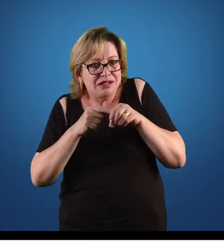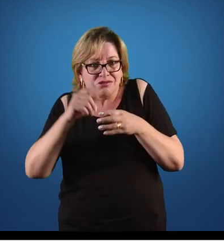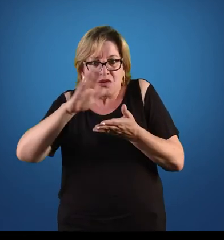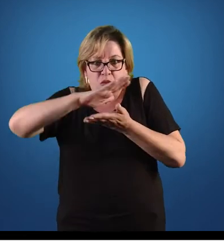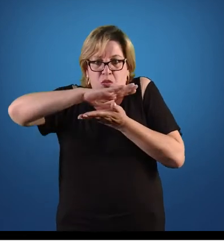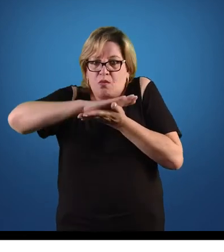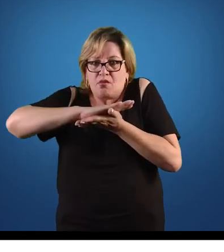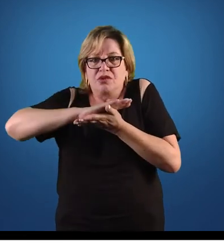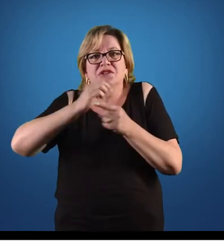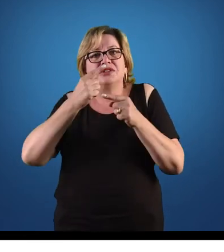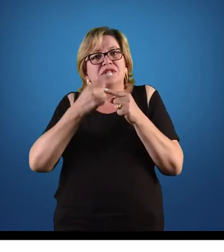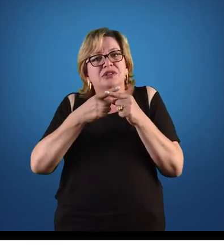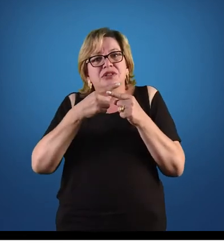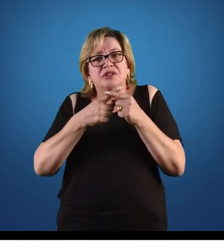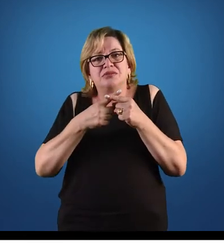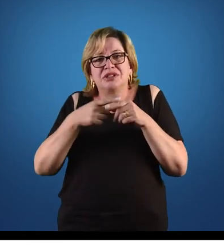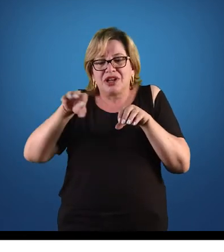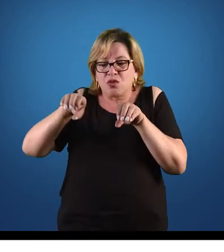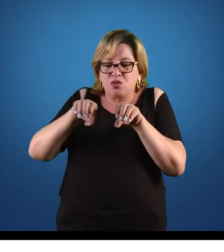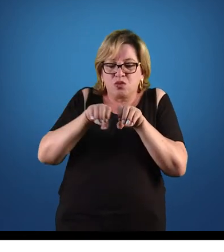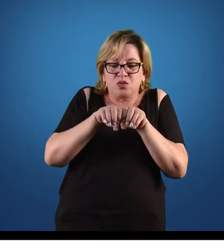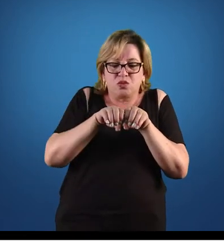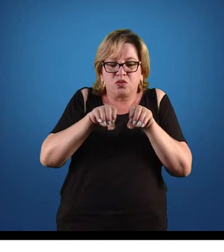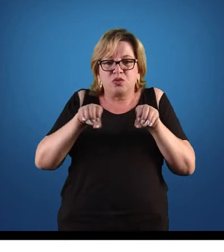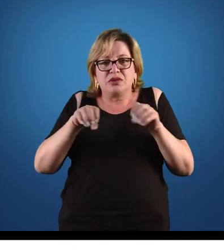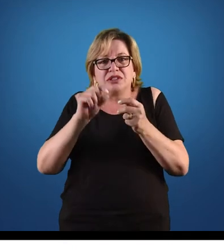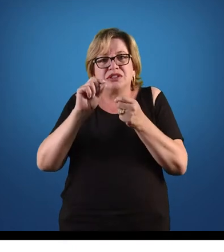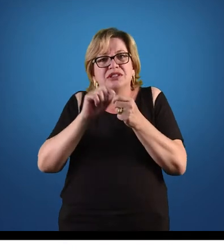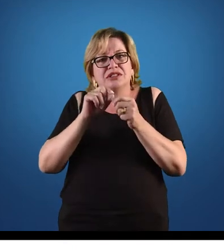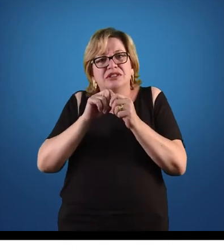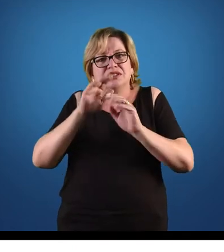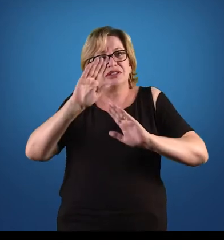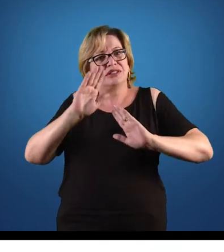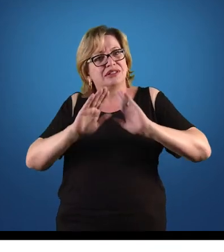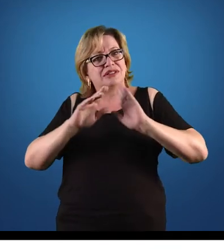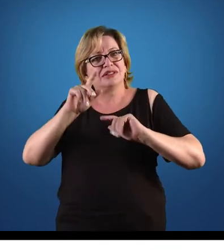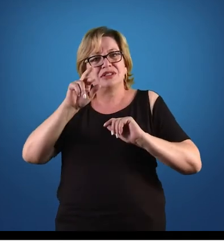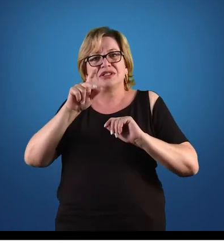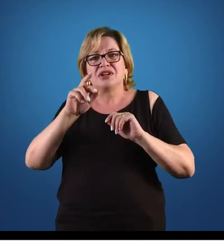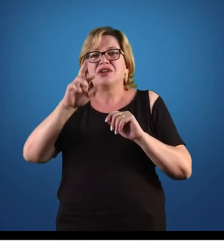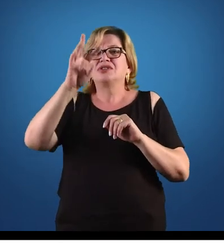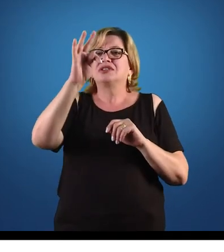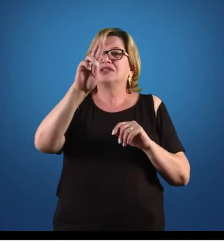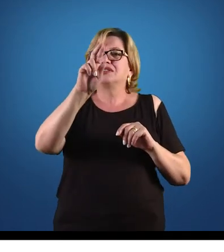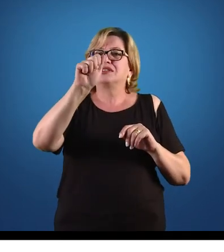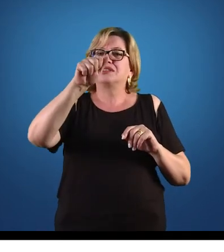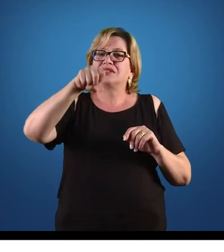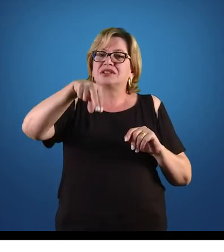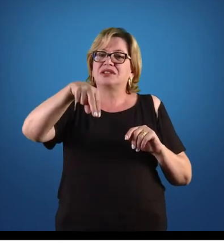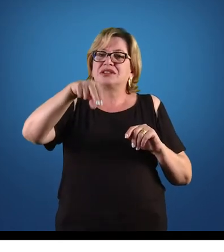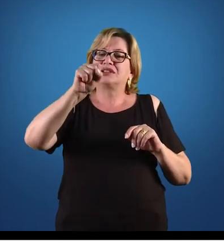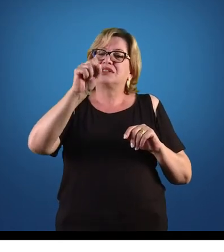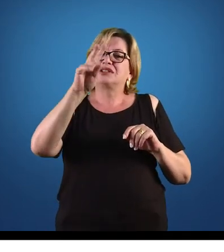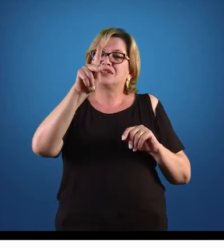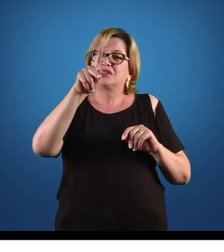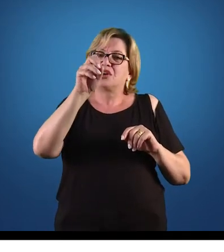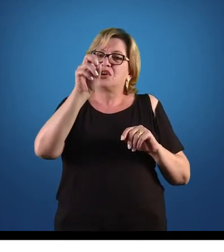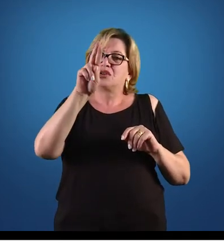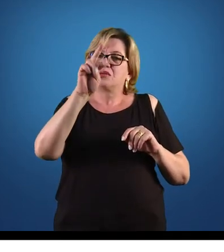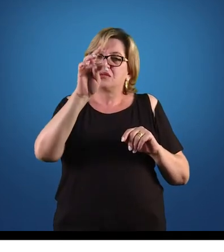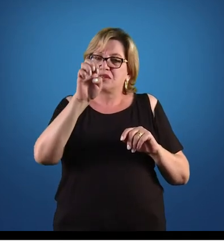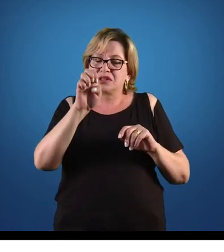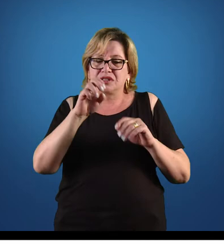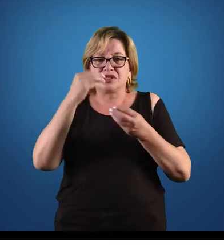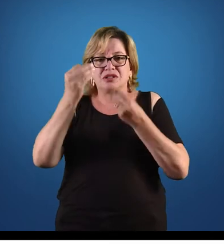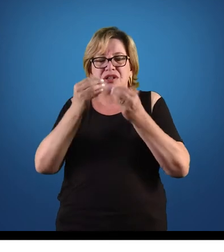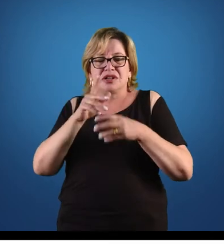achatado, porque esse líquido faz, às vezes, faz funções de transporte. Então, o oxigênio absorvido pela pele, aqui na